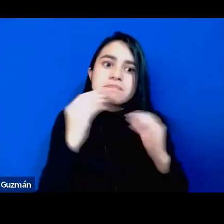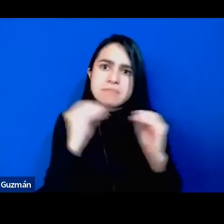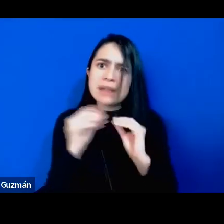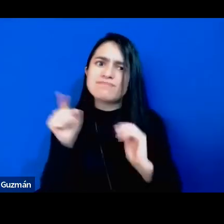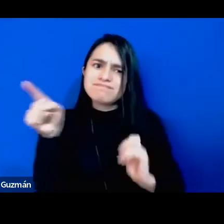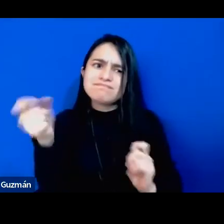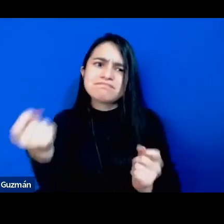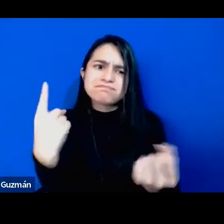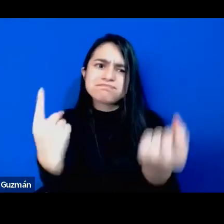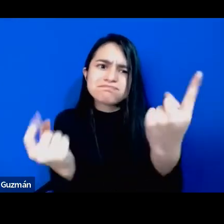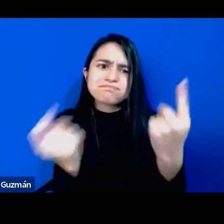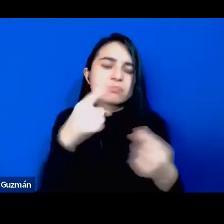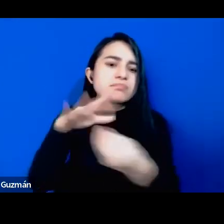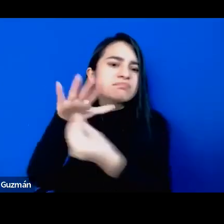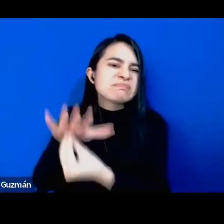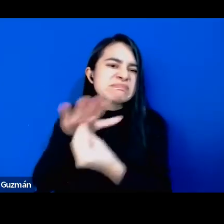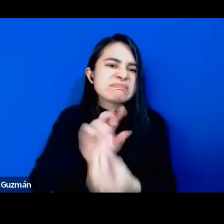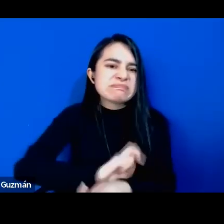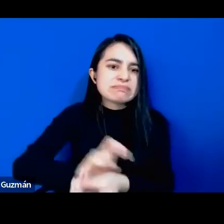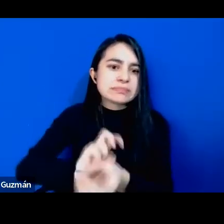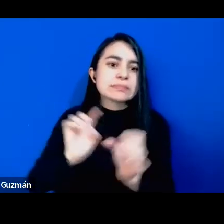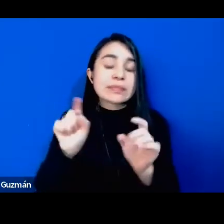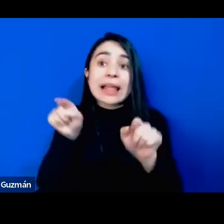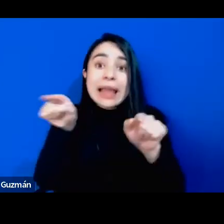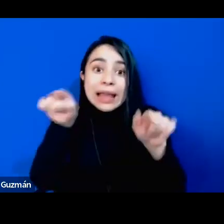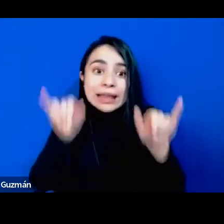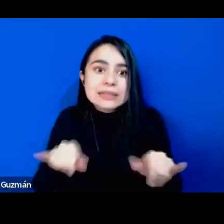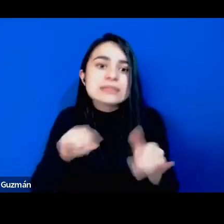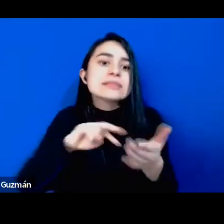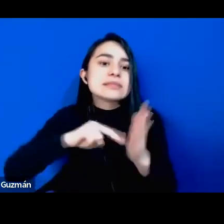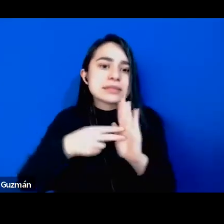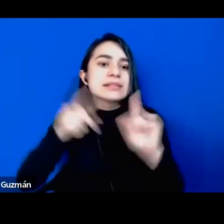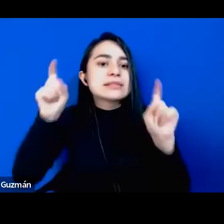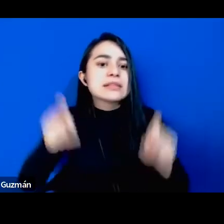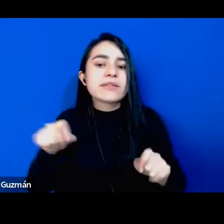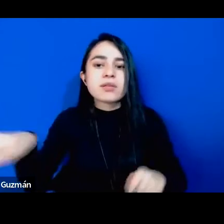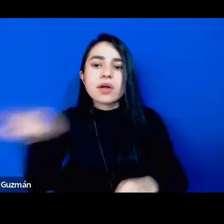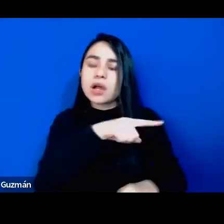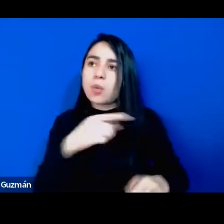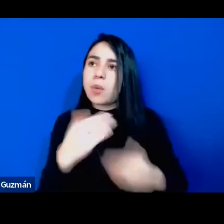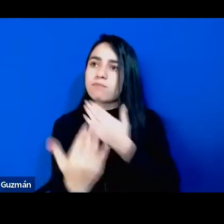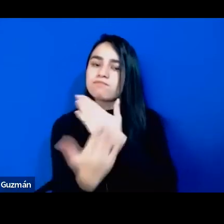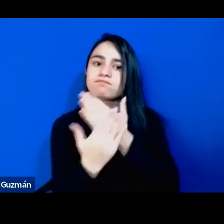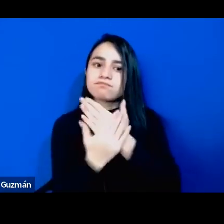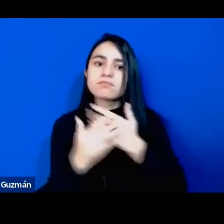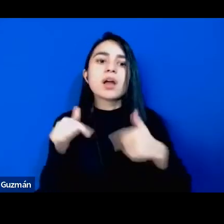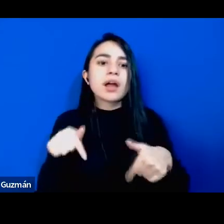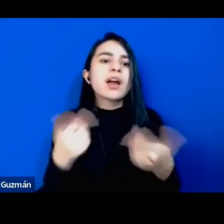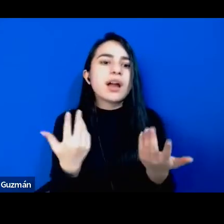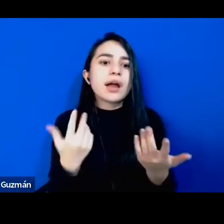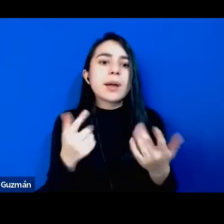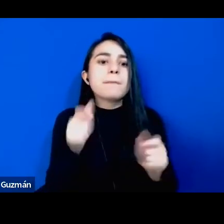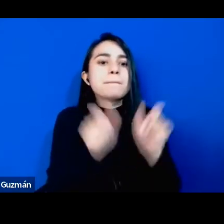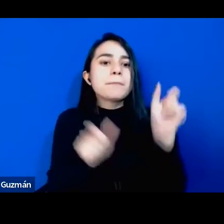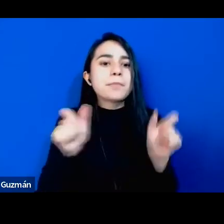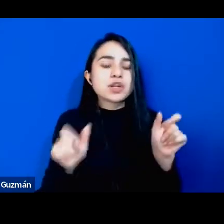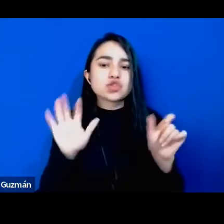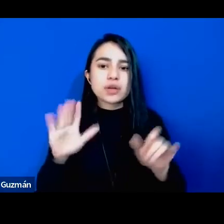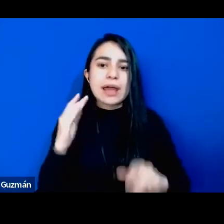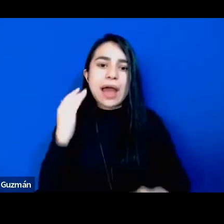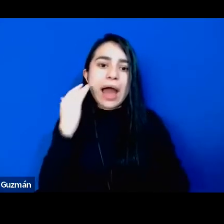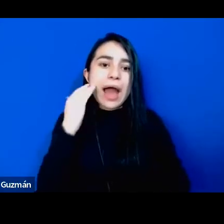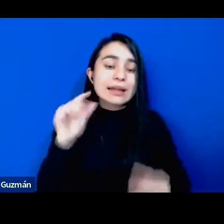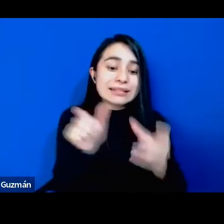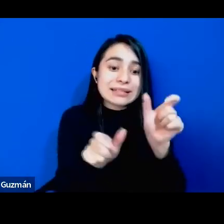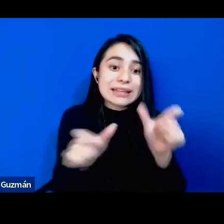que yo creo que esto también tiene que llamar concretamente, digamos, a cuál es el papel que podemos tener estas clases medias negras, y más